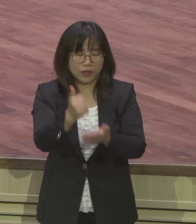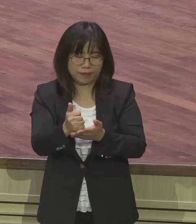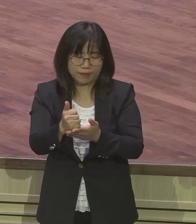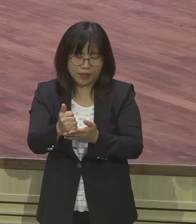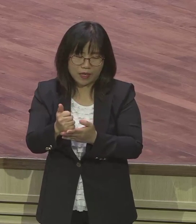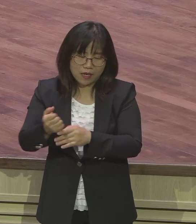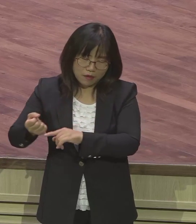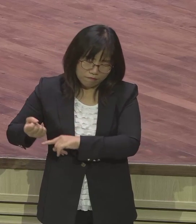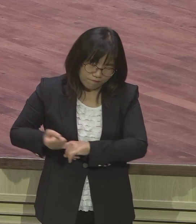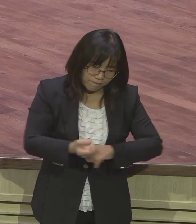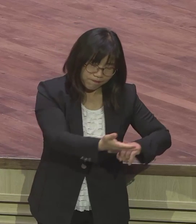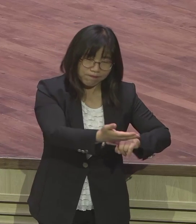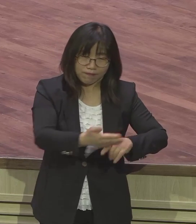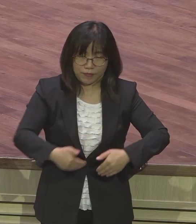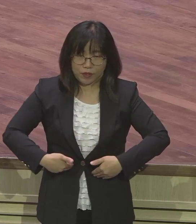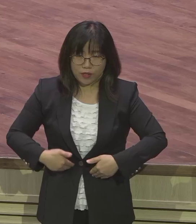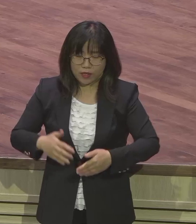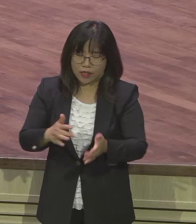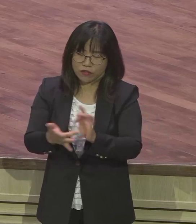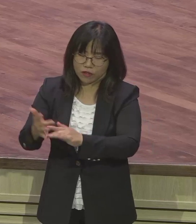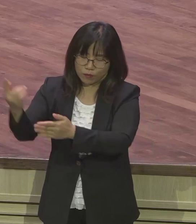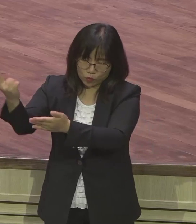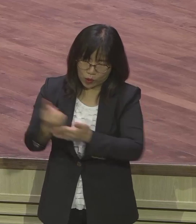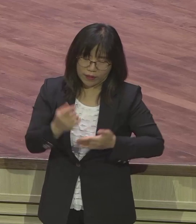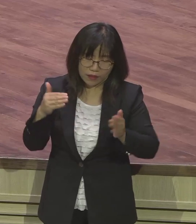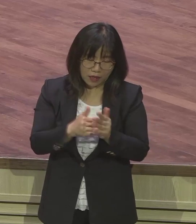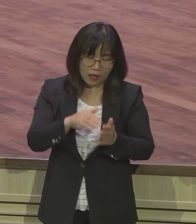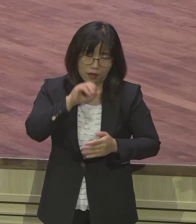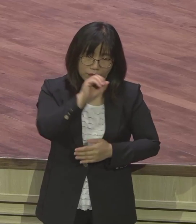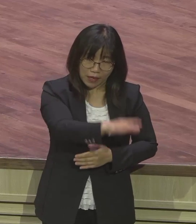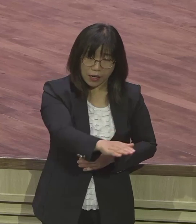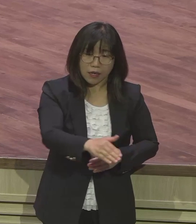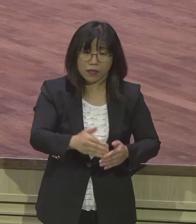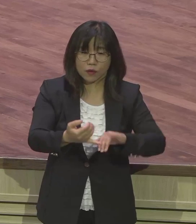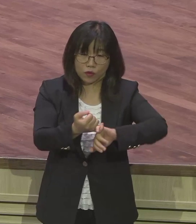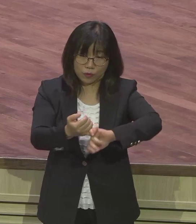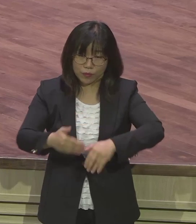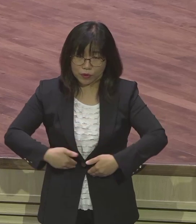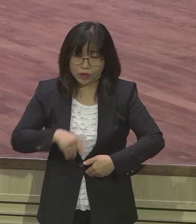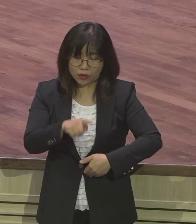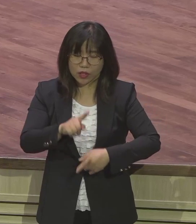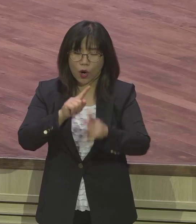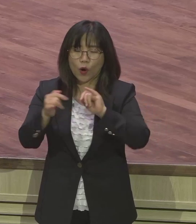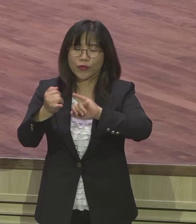오셨다고 이것을 말하는 것이 은약의 여정이에요